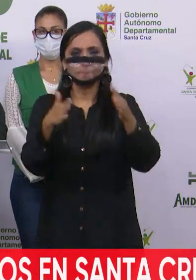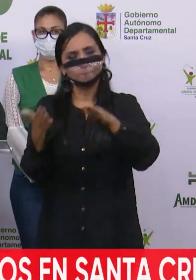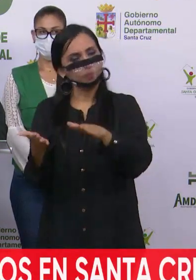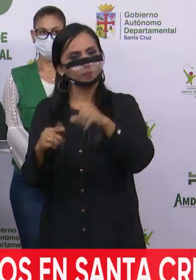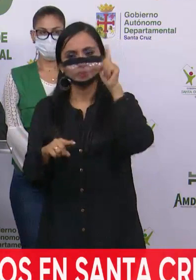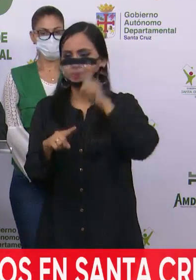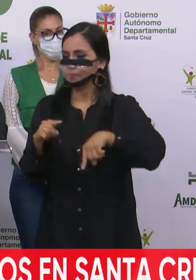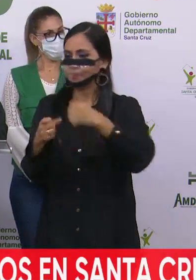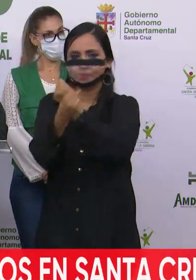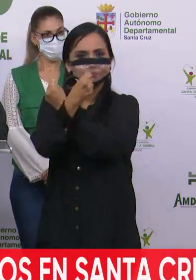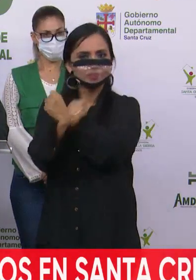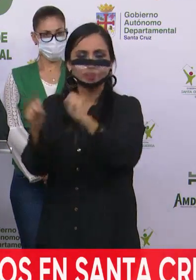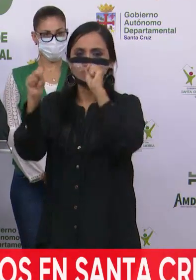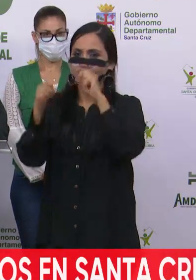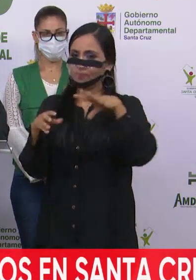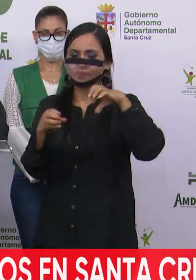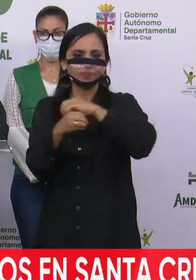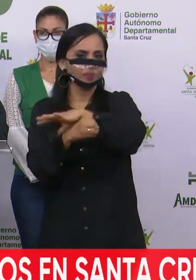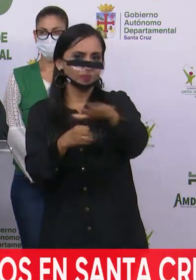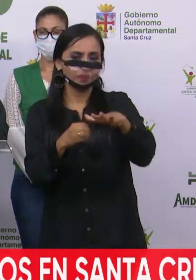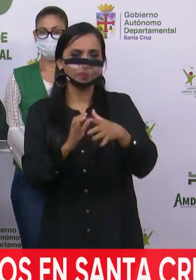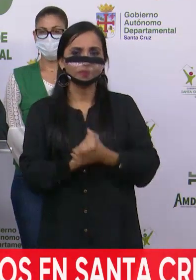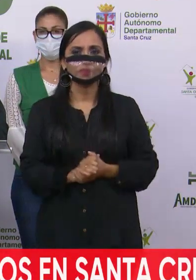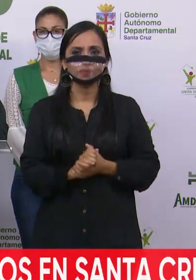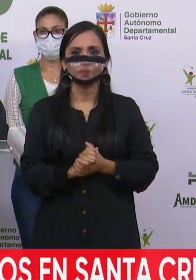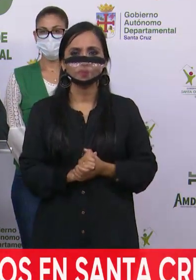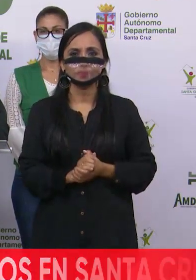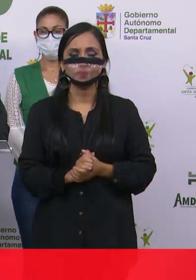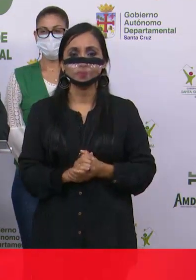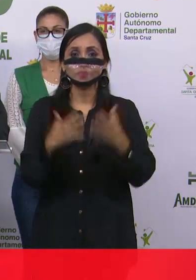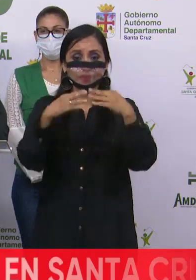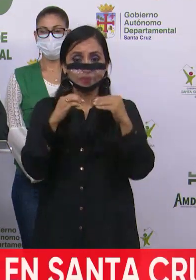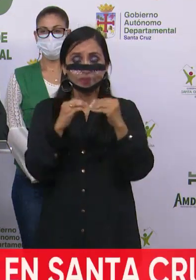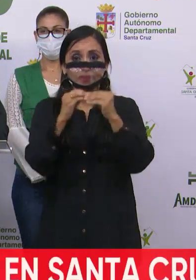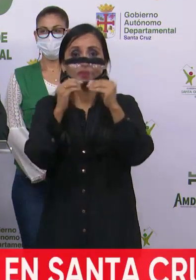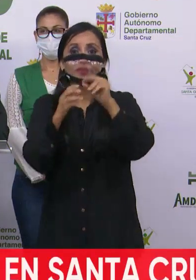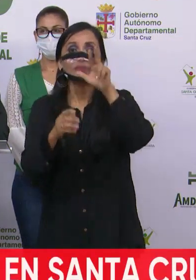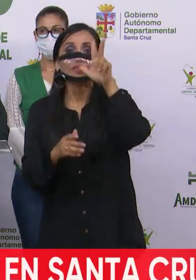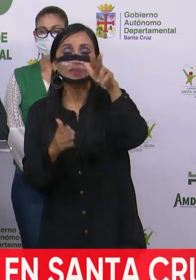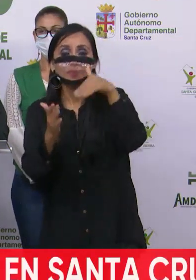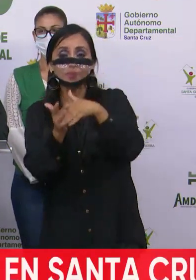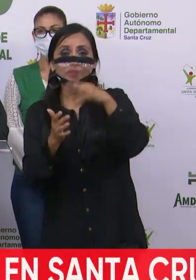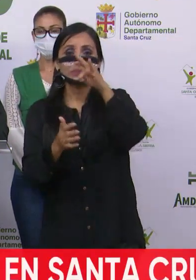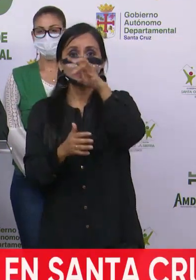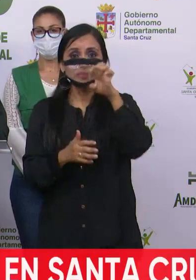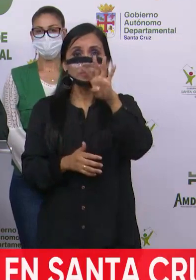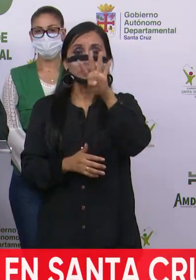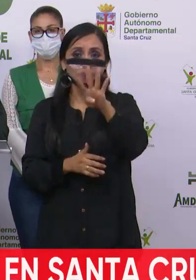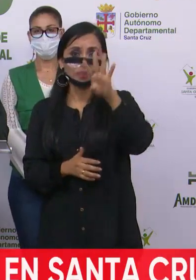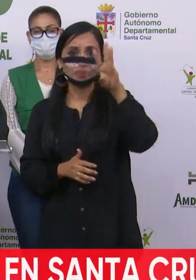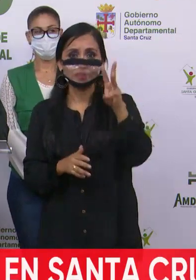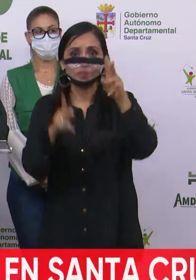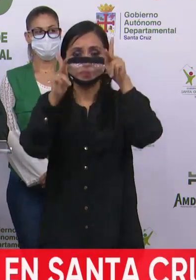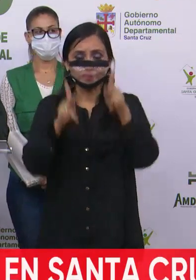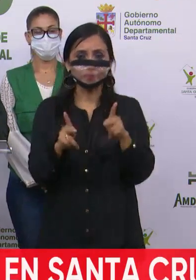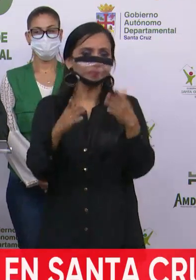batalla del COVID que hacen un total de 3.746